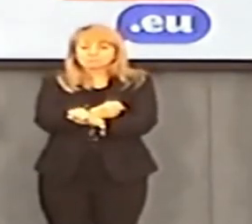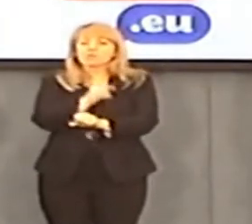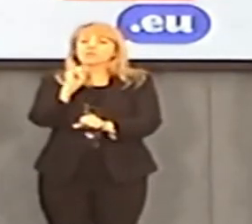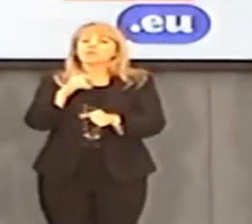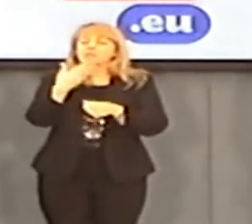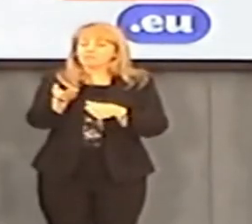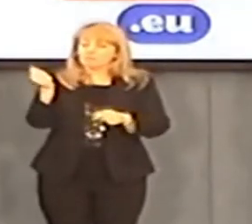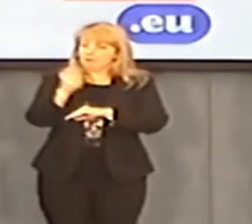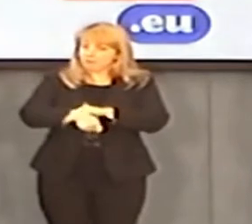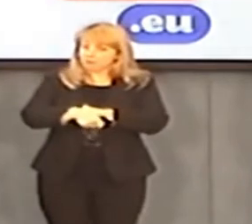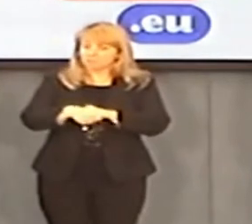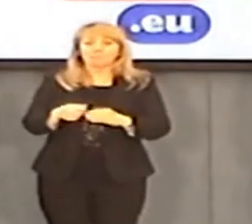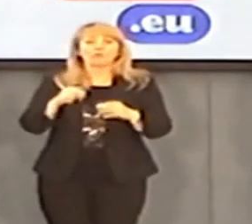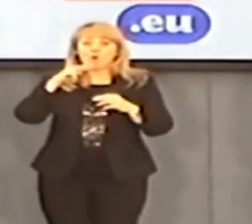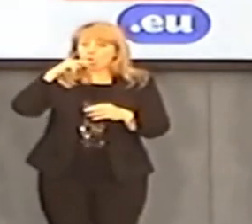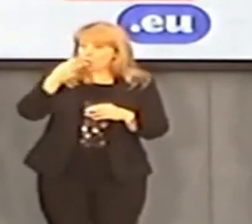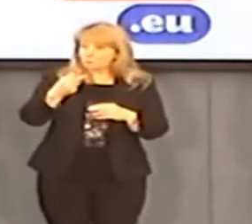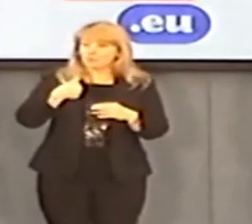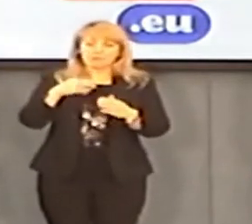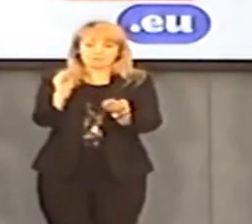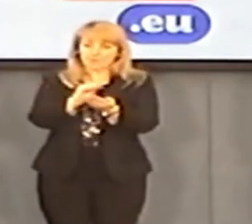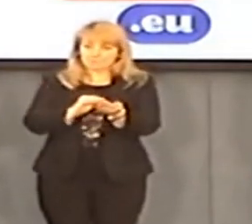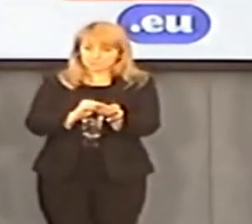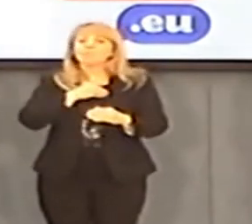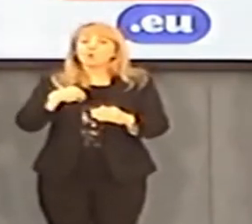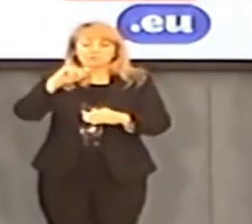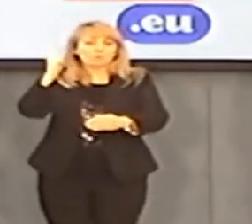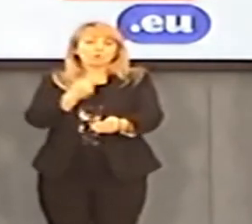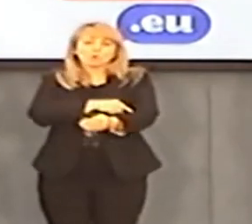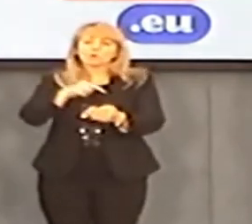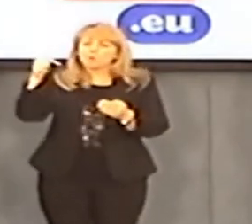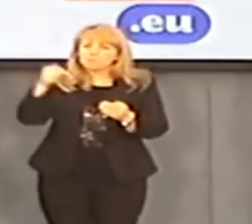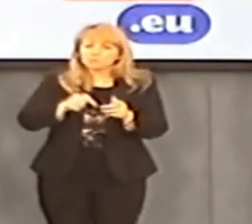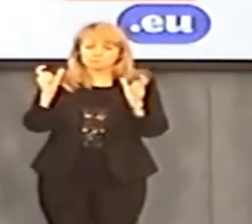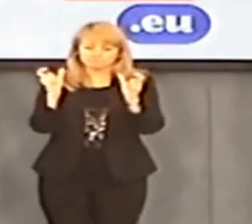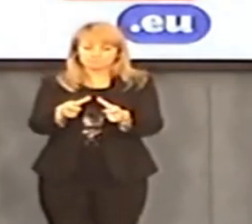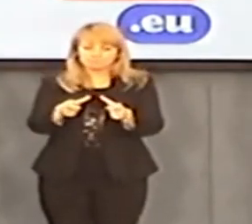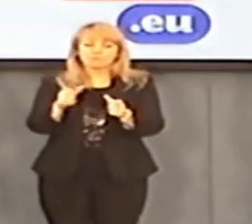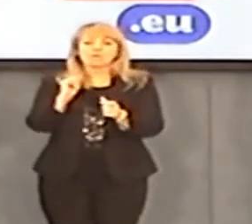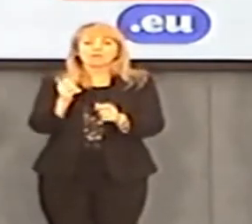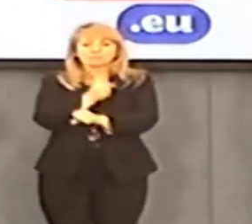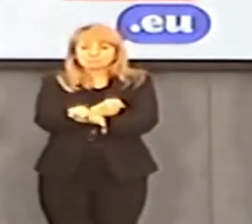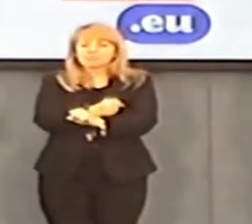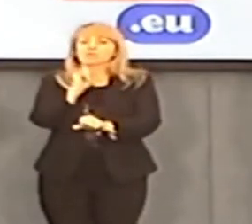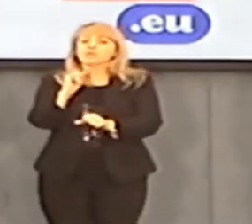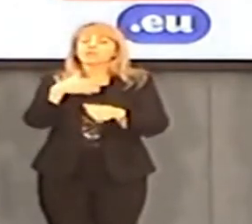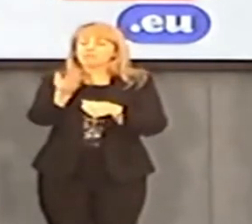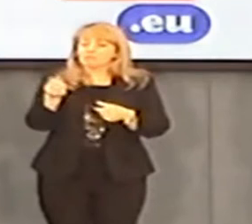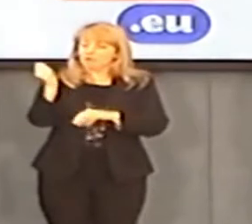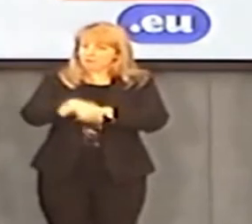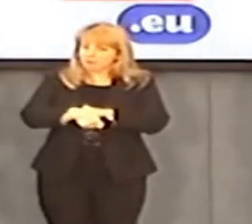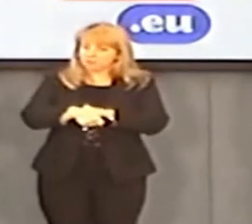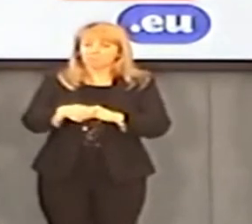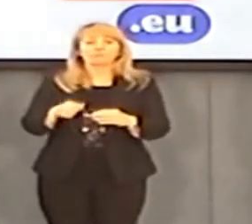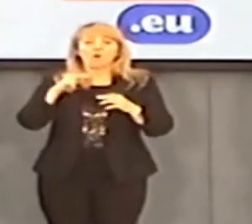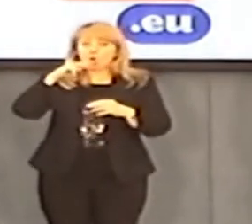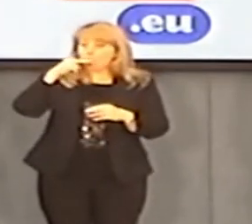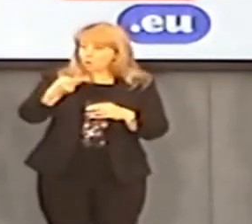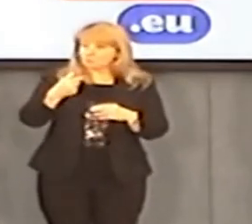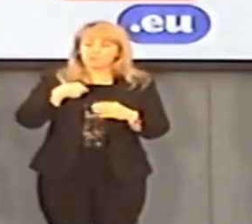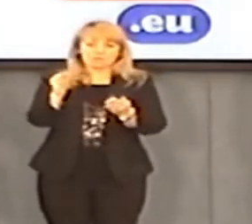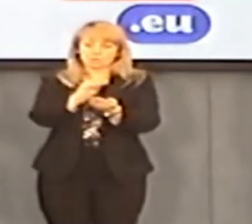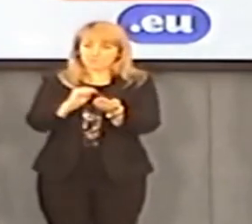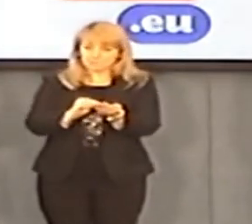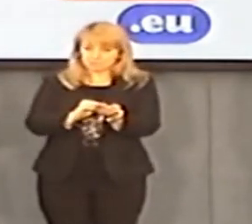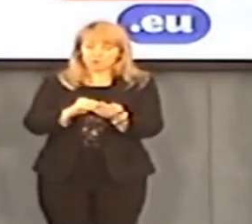i z automatu powinien być ścigany przez polską prokuraturę. W odpowiedzi na nasze pismo prokuratura